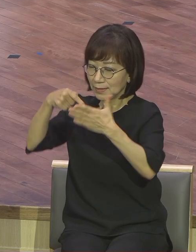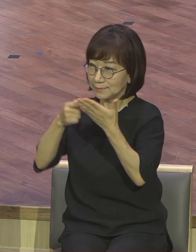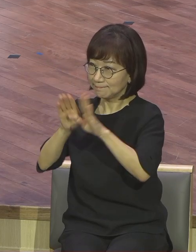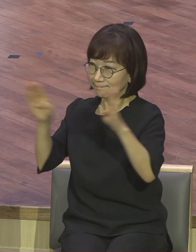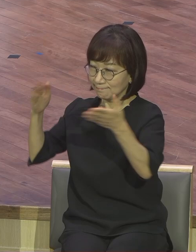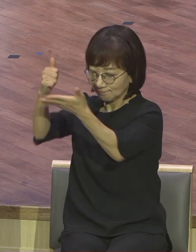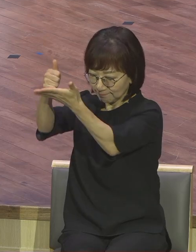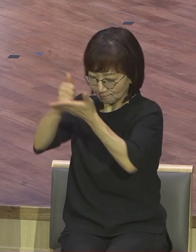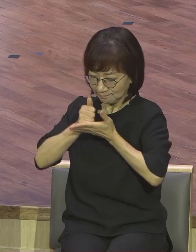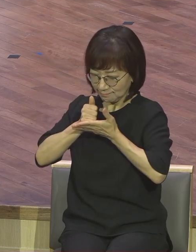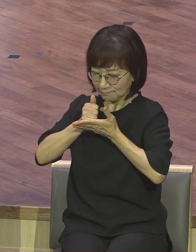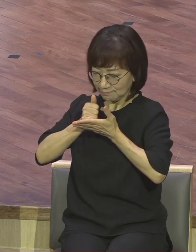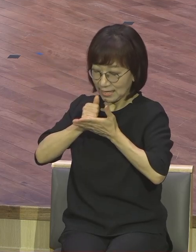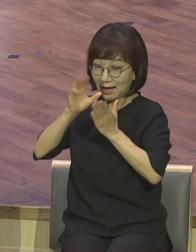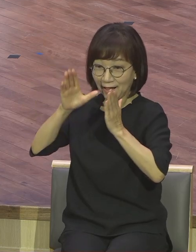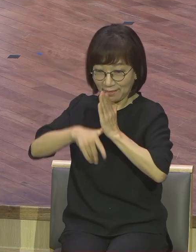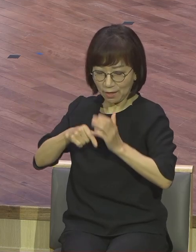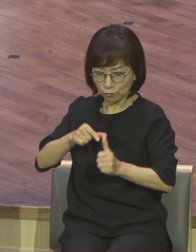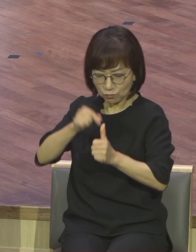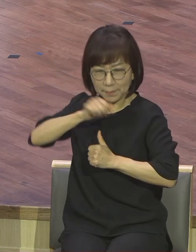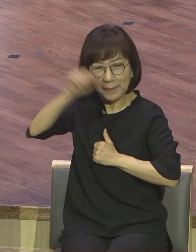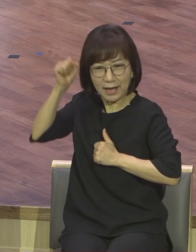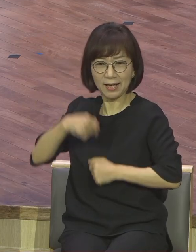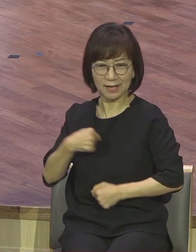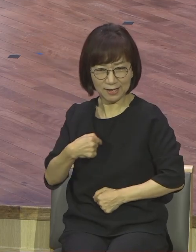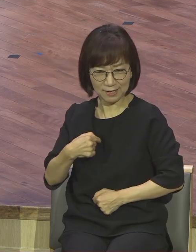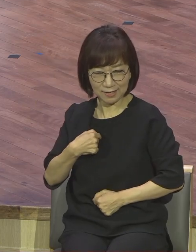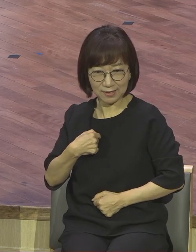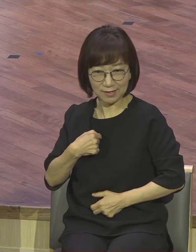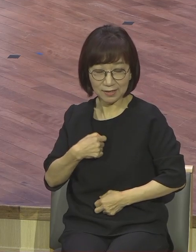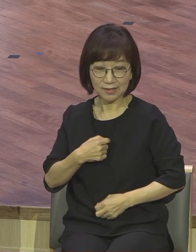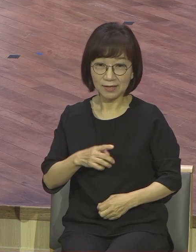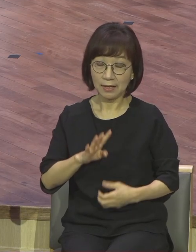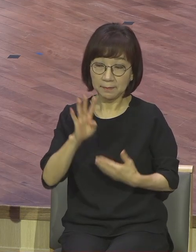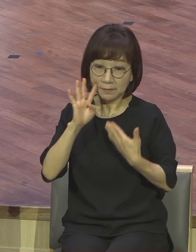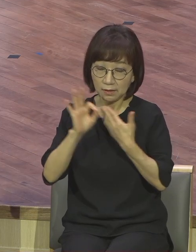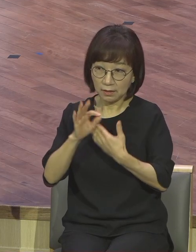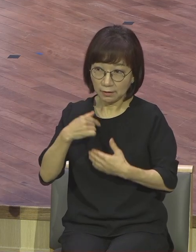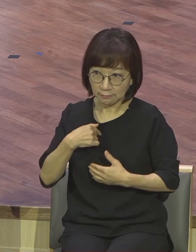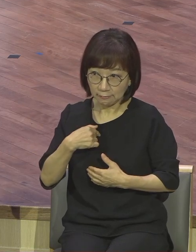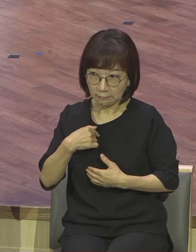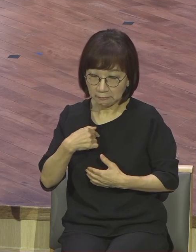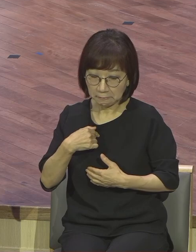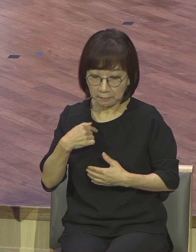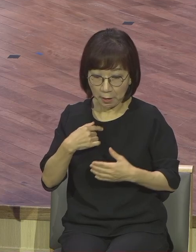내 자신이 거듭나지 아니하면 아무리 내 가족이 신앙에 좋다고 해도